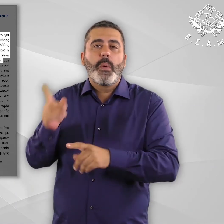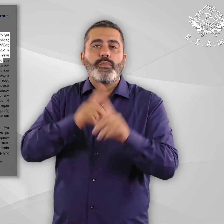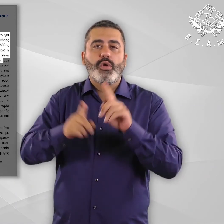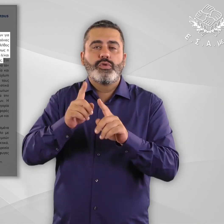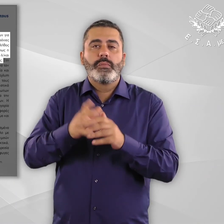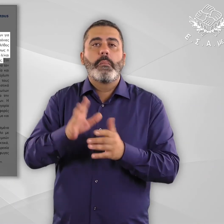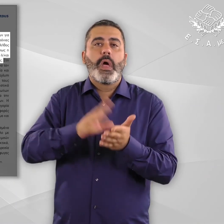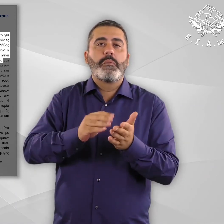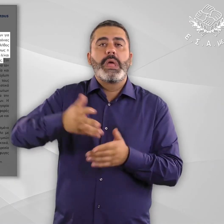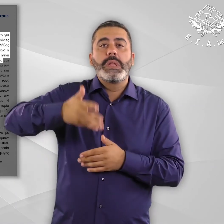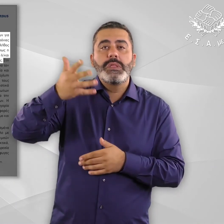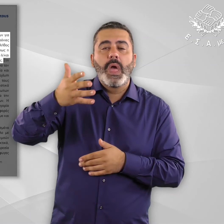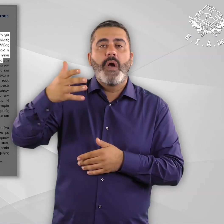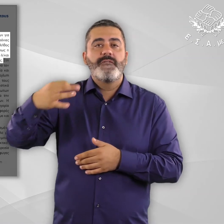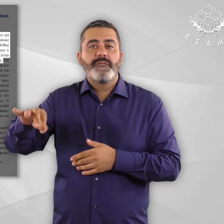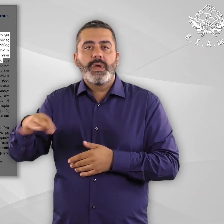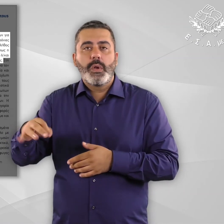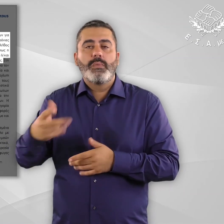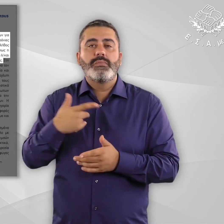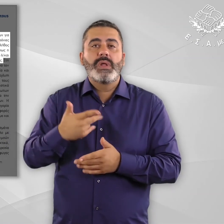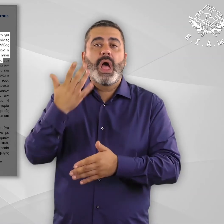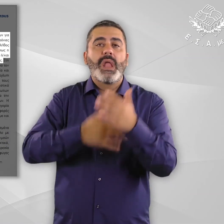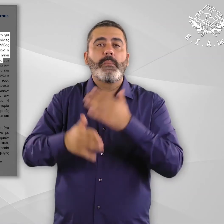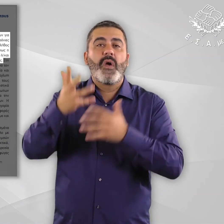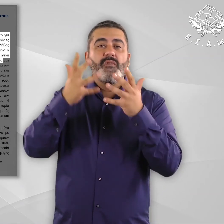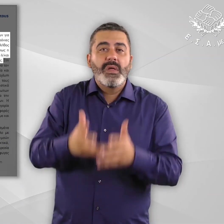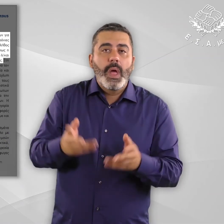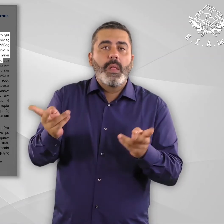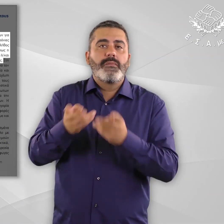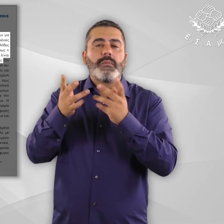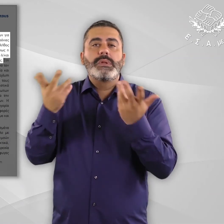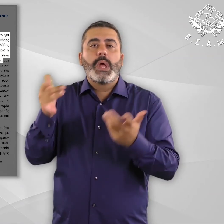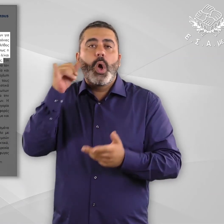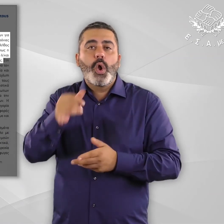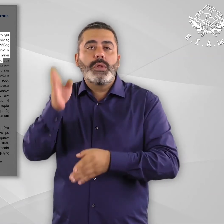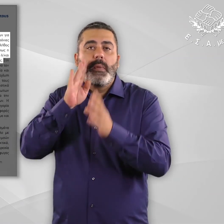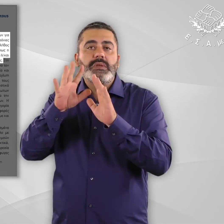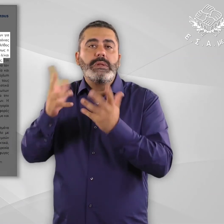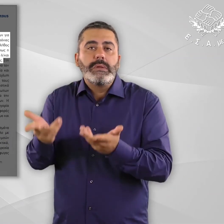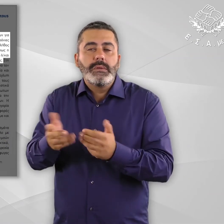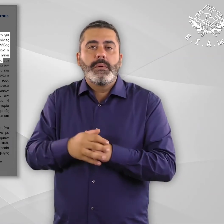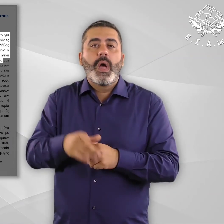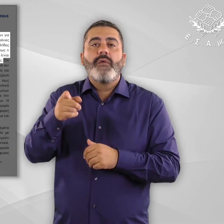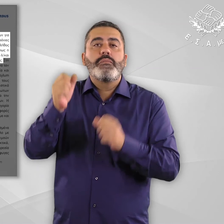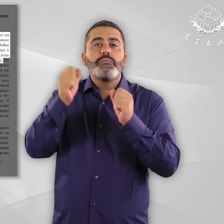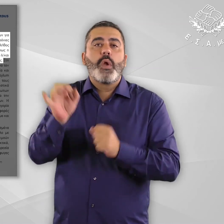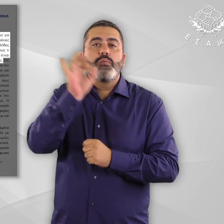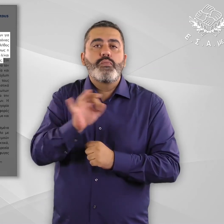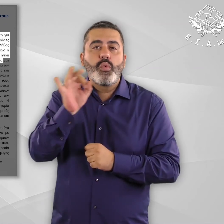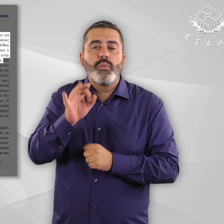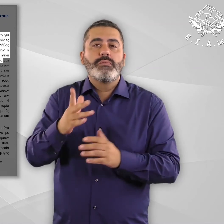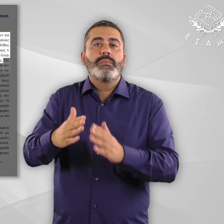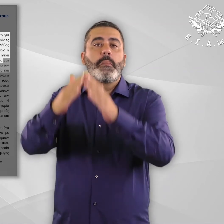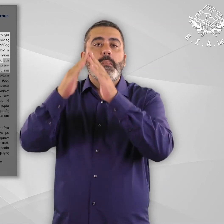ομάδας, όπως η ηλικία, το φύλλο, το είδος και η βαρύτητα της αναπηρίας ή και χρόνιας πάθησης, ο τόπος διαμονής και οι